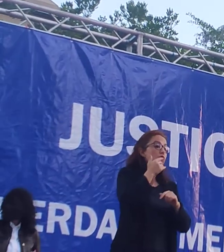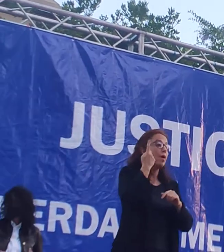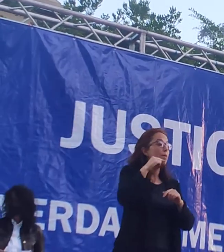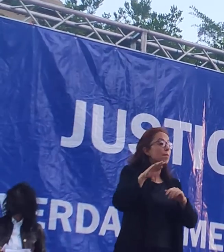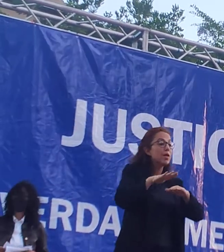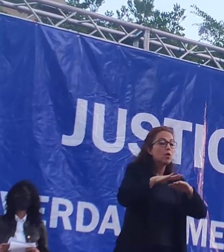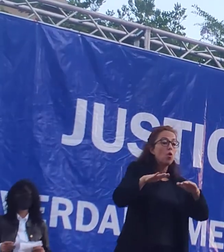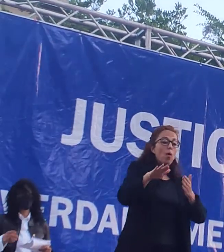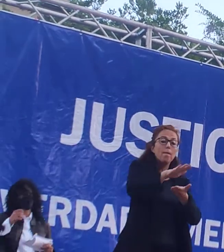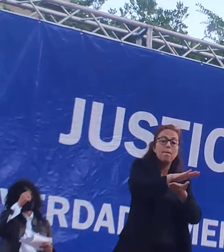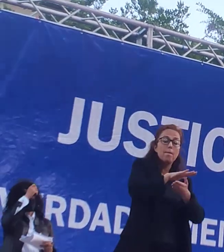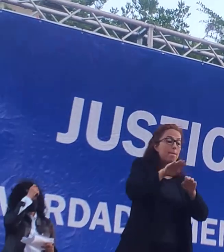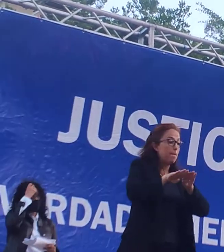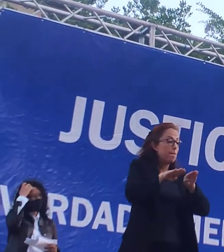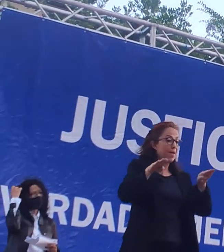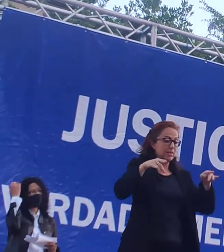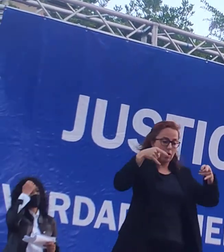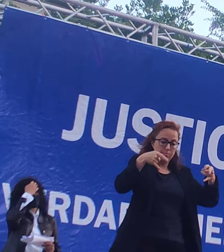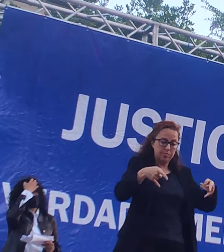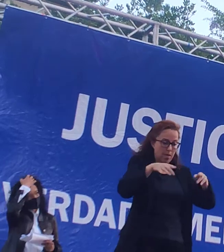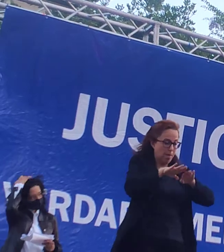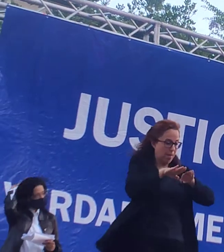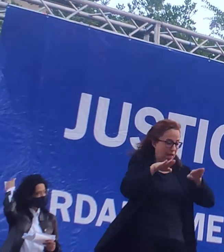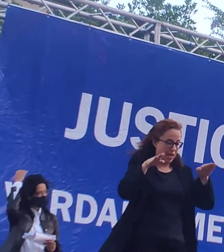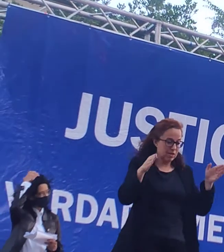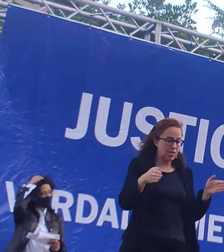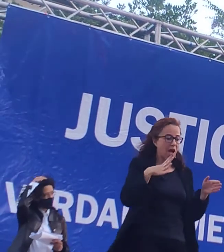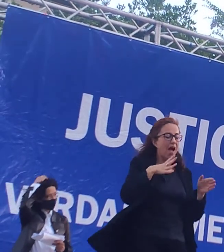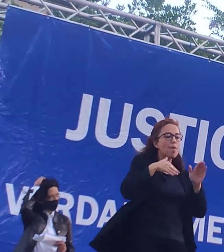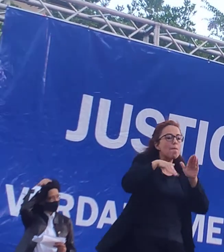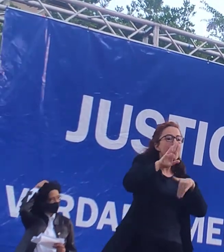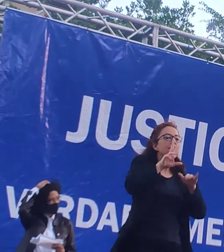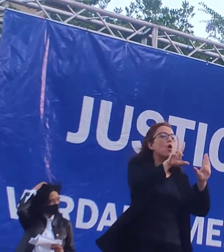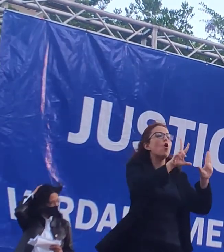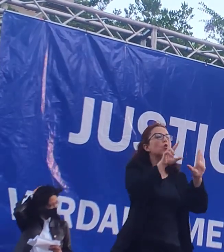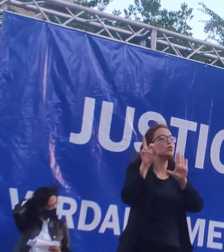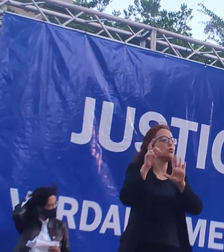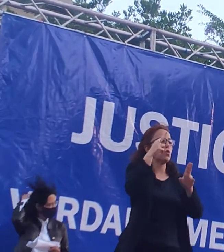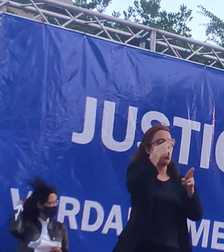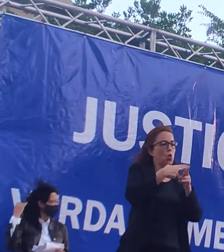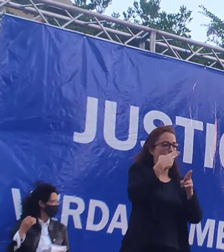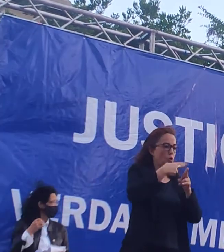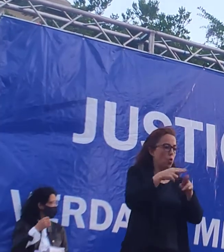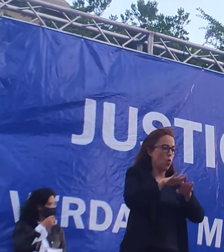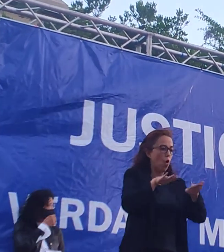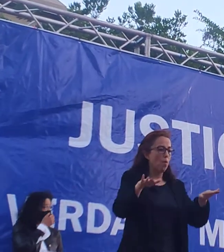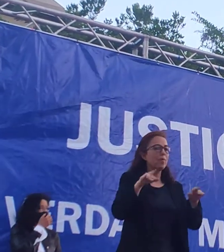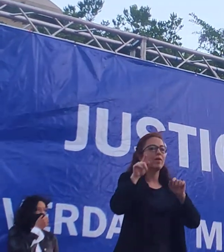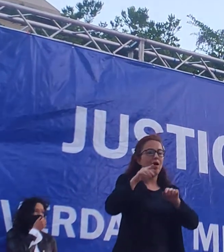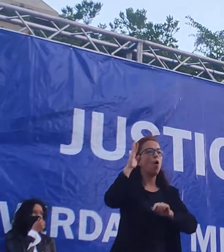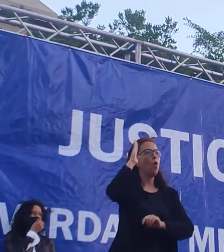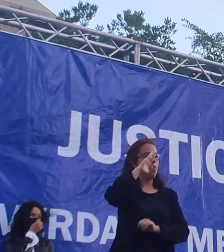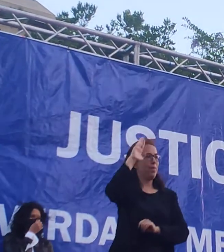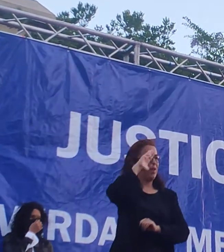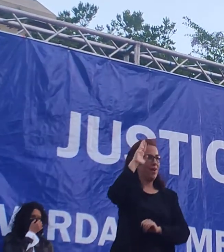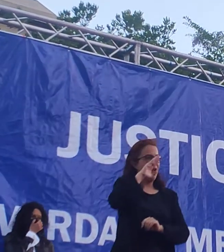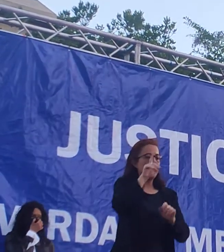superficie de la mesa hay más de 800 nombres, que son el objeto del homenaje, ¿no?